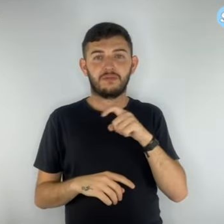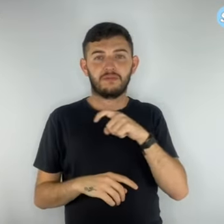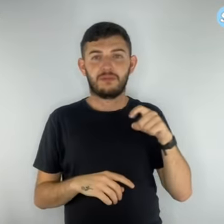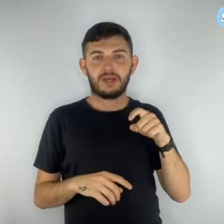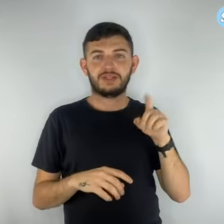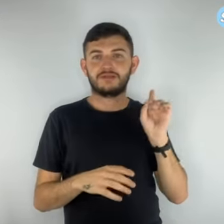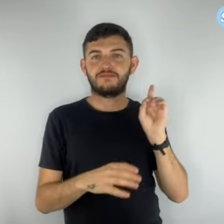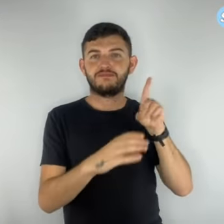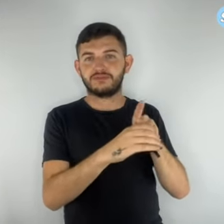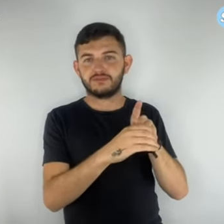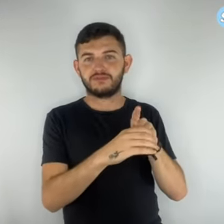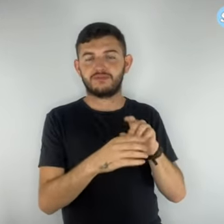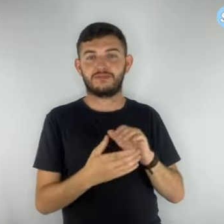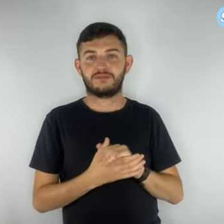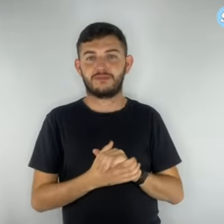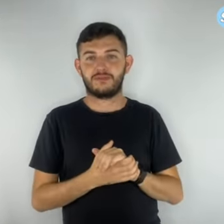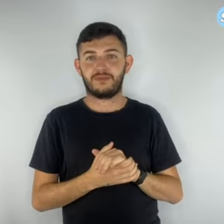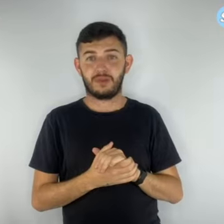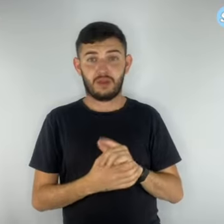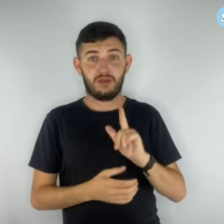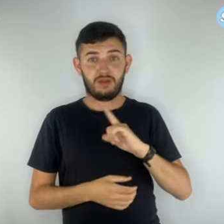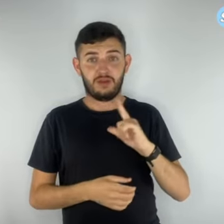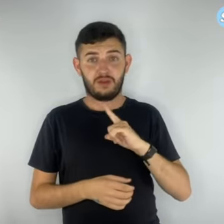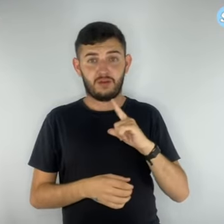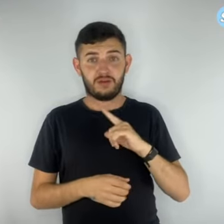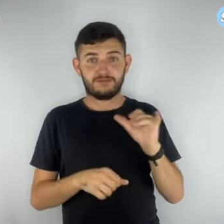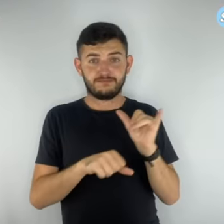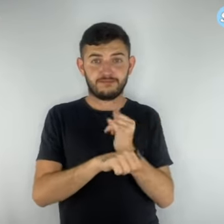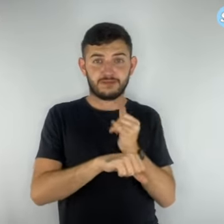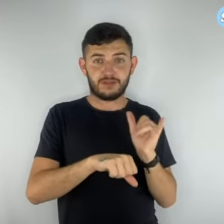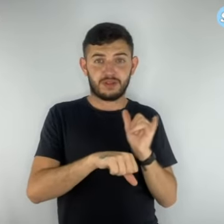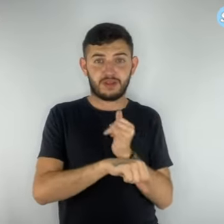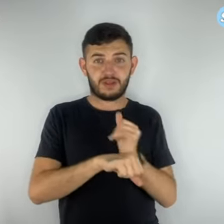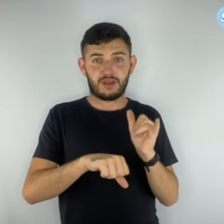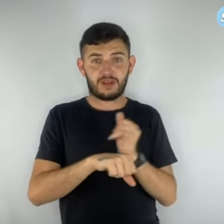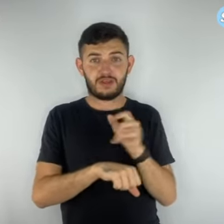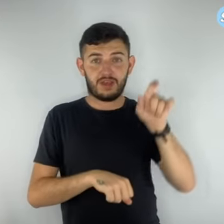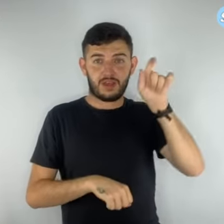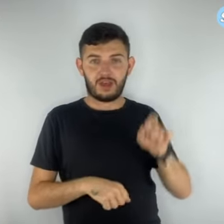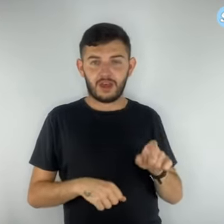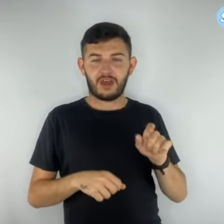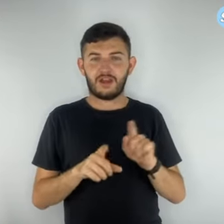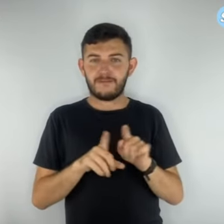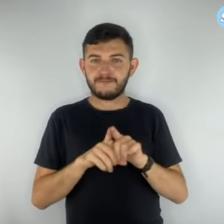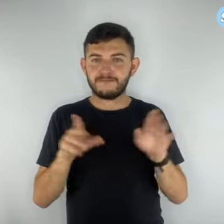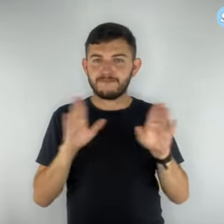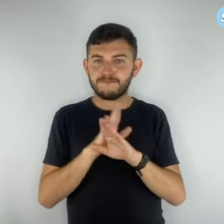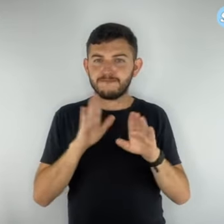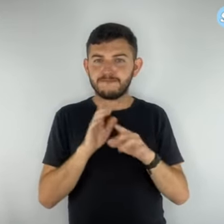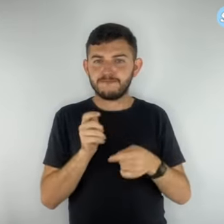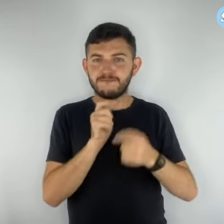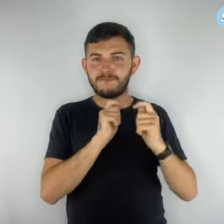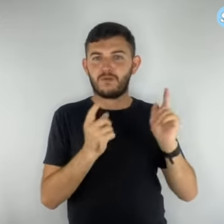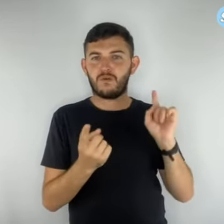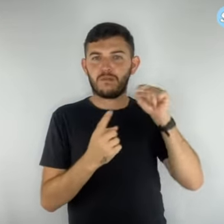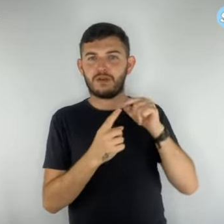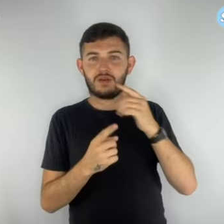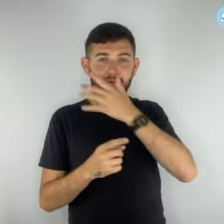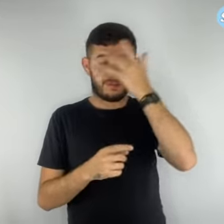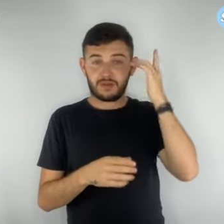métodos, o golpista solicita um valor para liberar uma quantia à vítima. No caso de transferência por PIX,